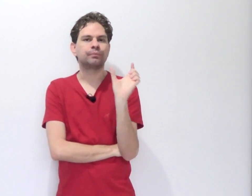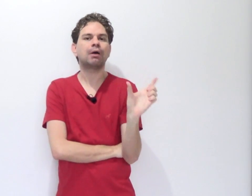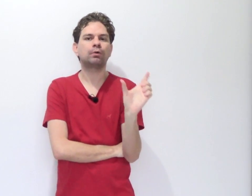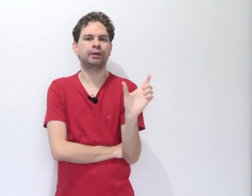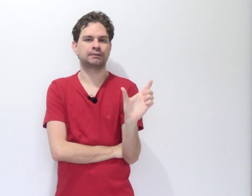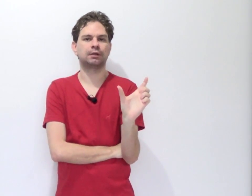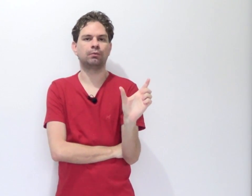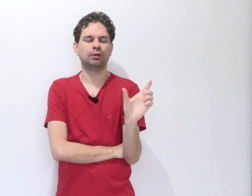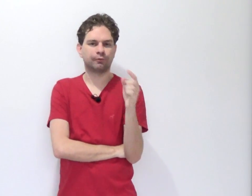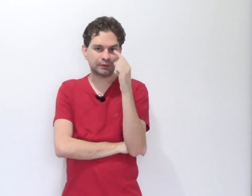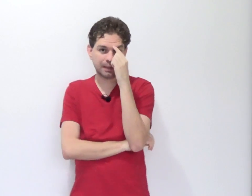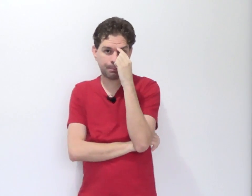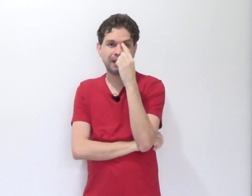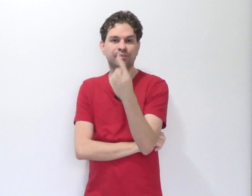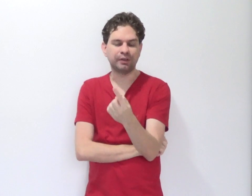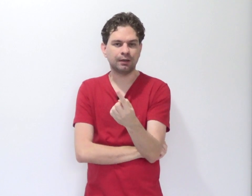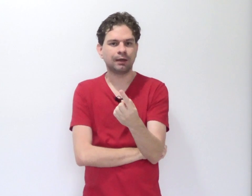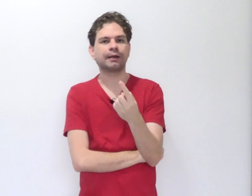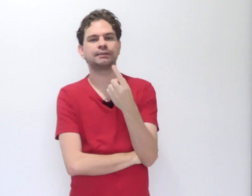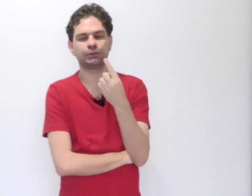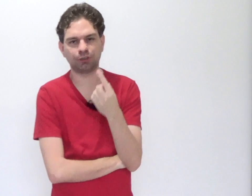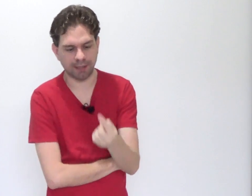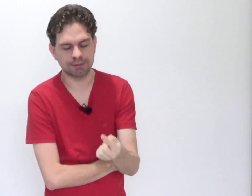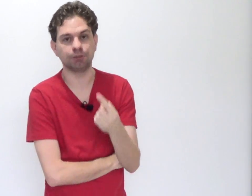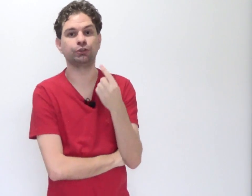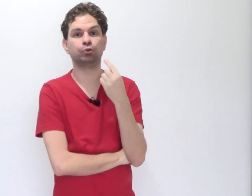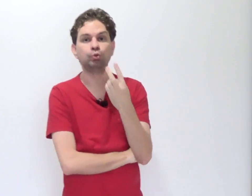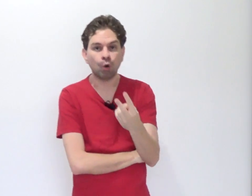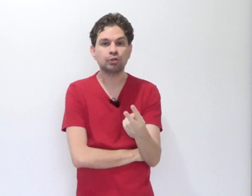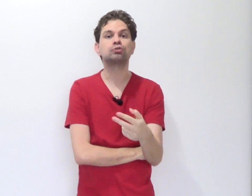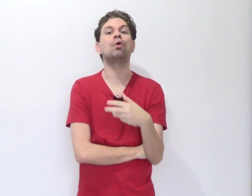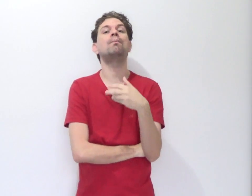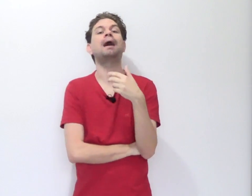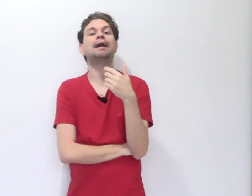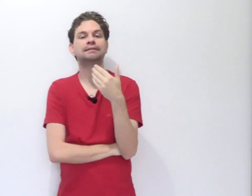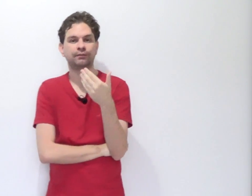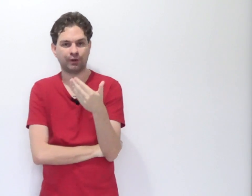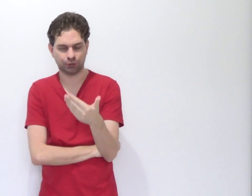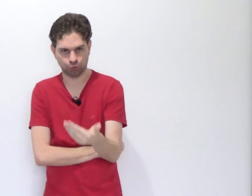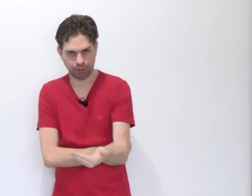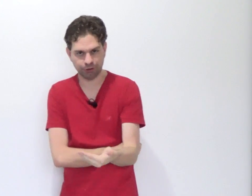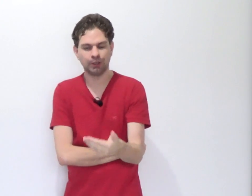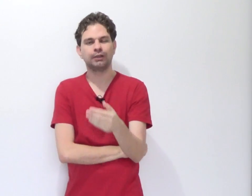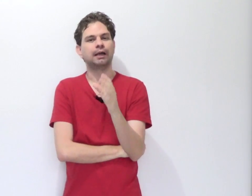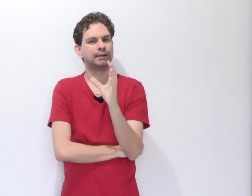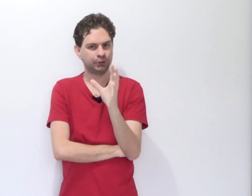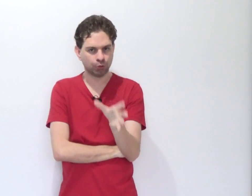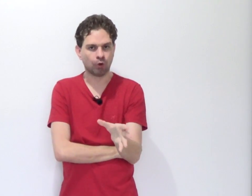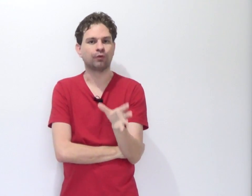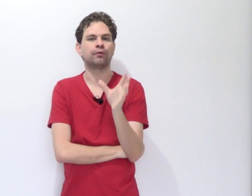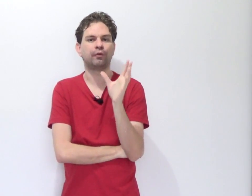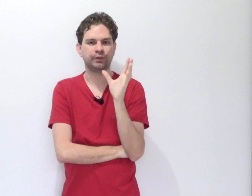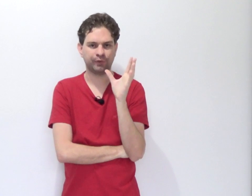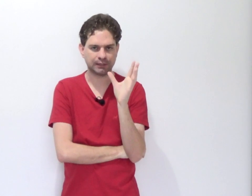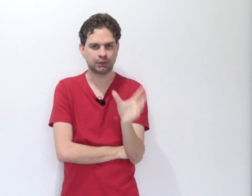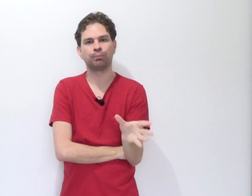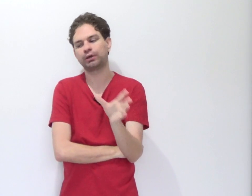na conexão, você prevê a existência de dois ou mais infrações, e aqui de novo, eu tô falando infração porque